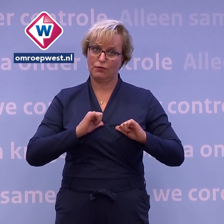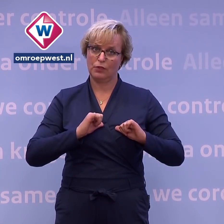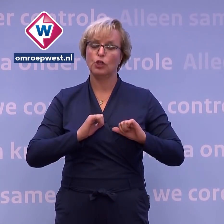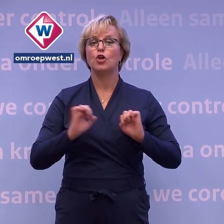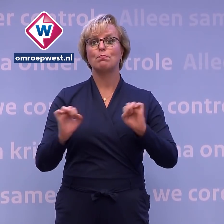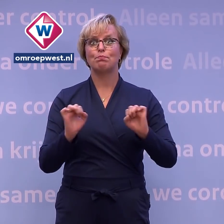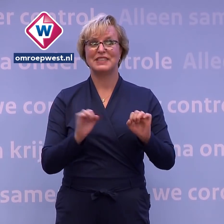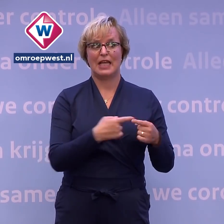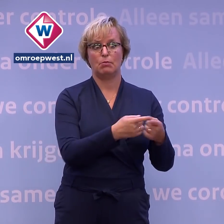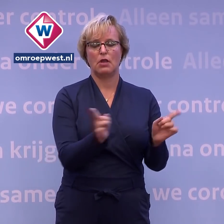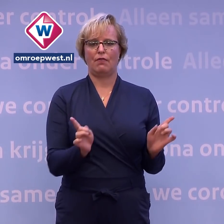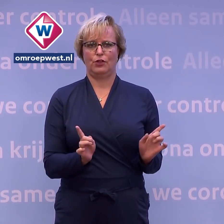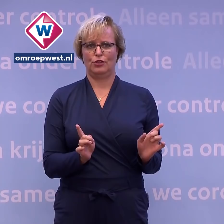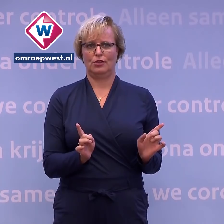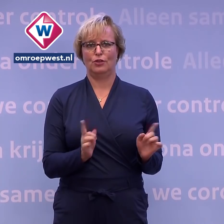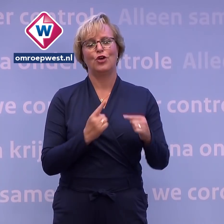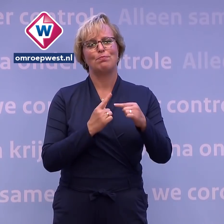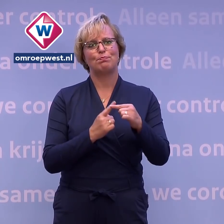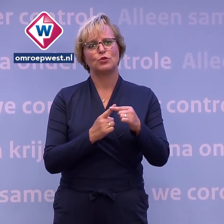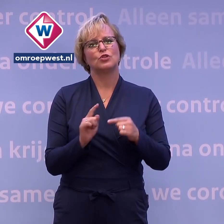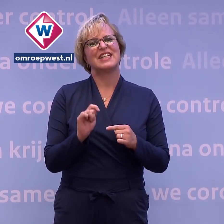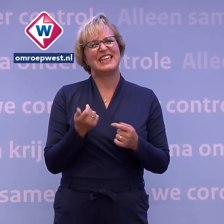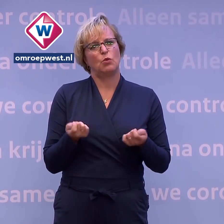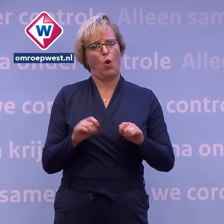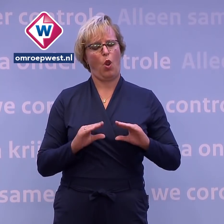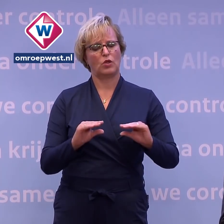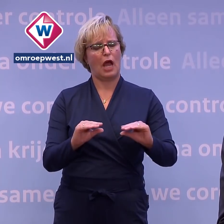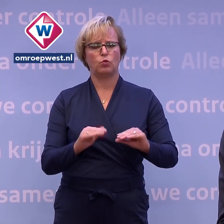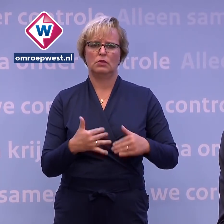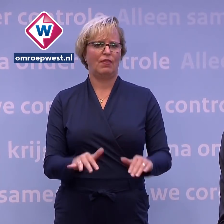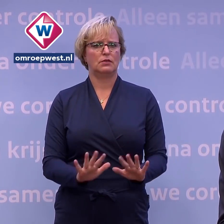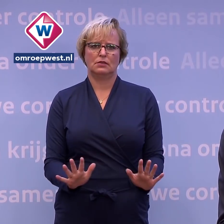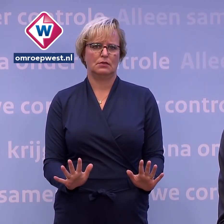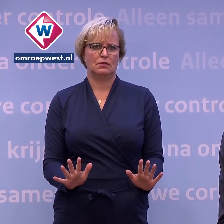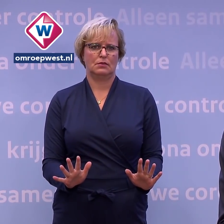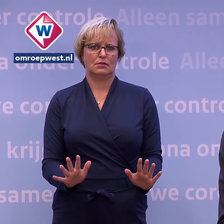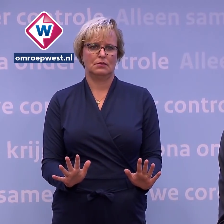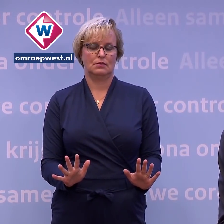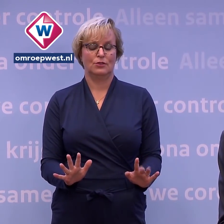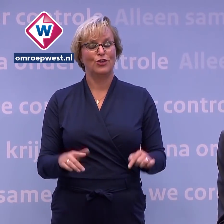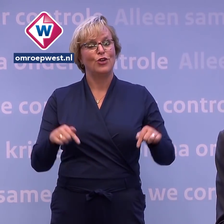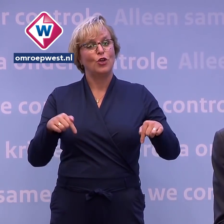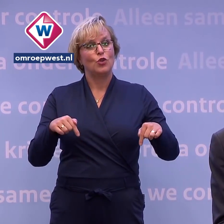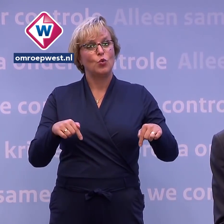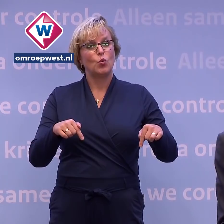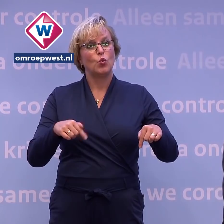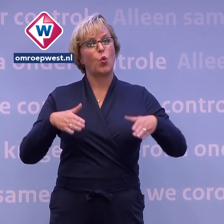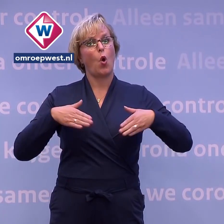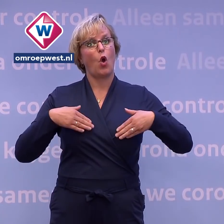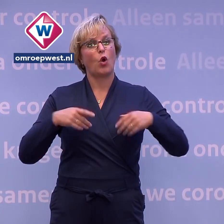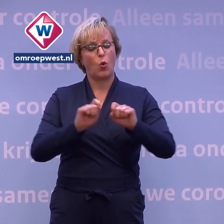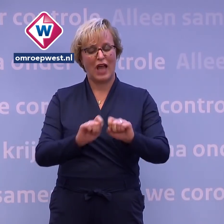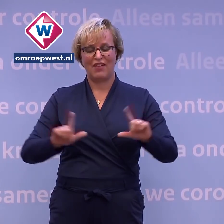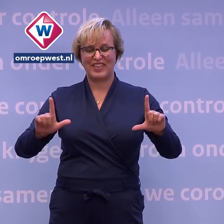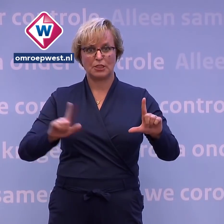beschermen en omdat we een nieuwe lockdown willen voorkomen. En inmiddels zien we op het coronadashboard